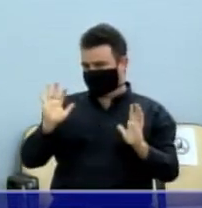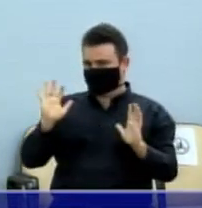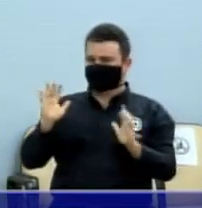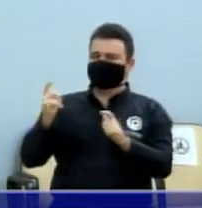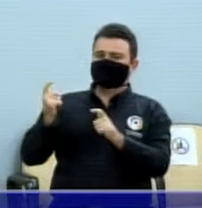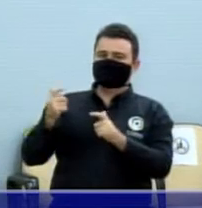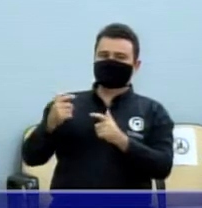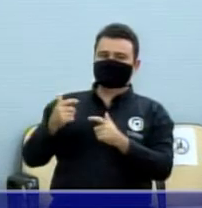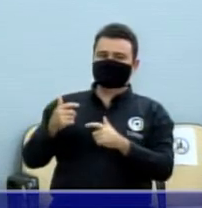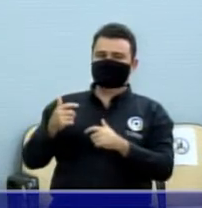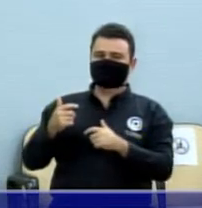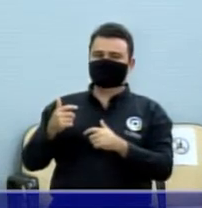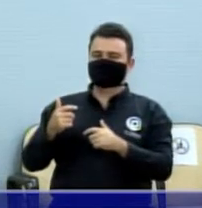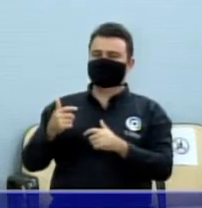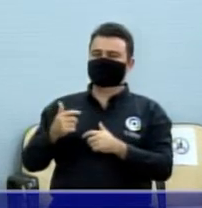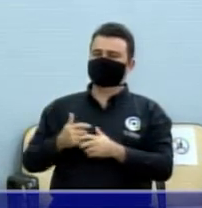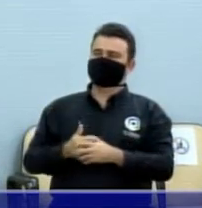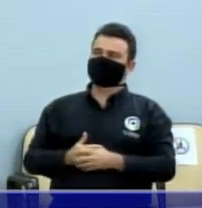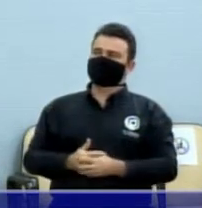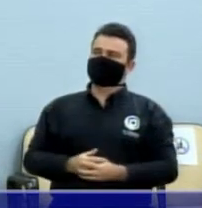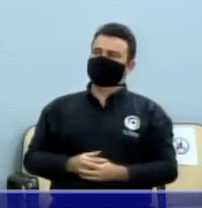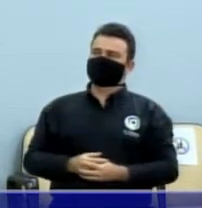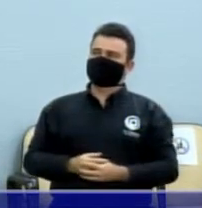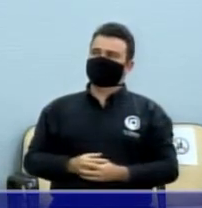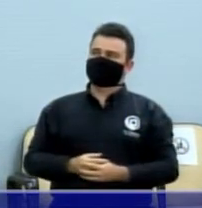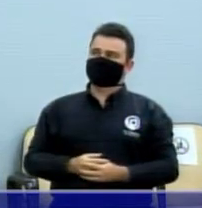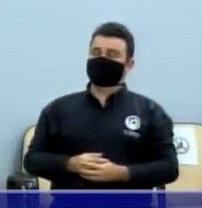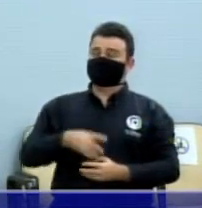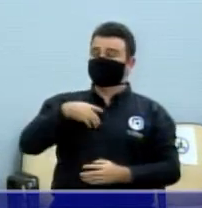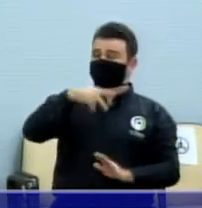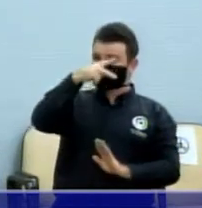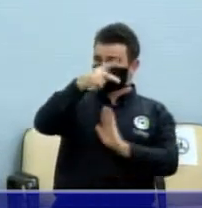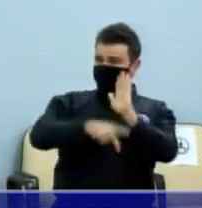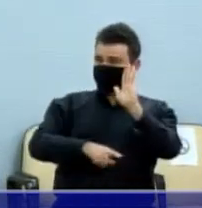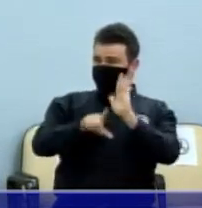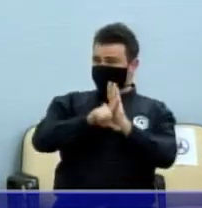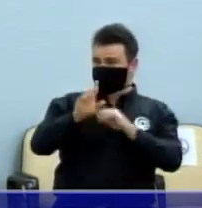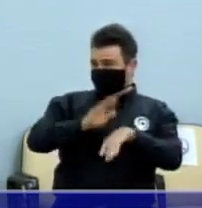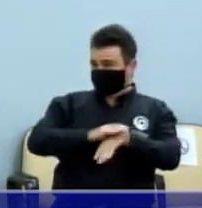calma com a nossa lei. Dizem que vereador não pode lançar projeto de lei, Rocine,